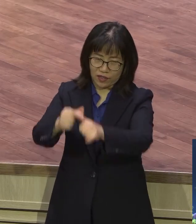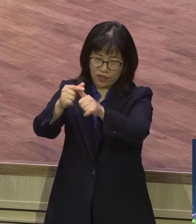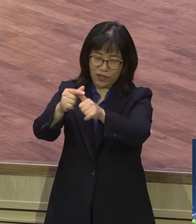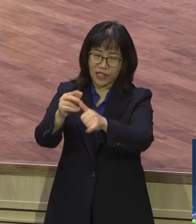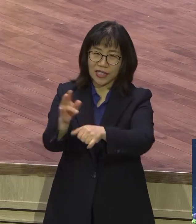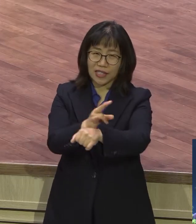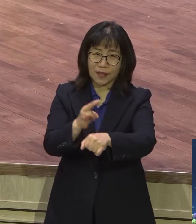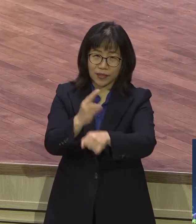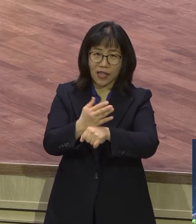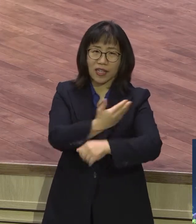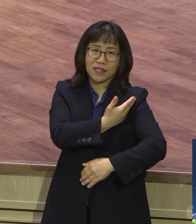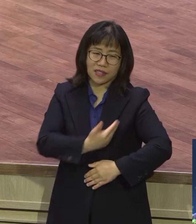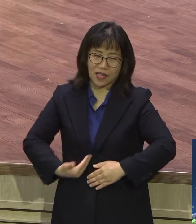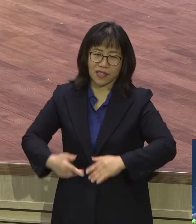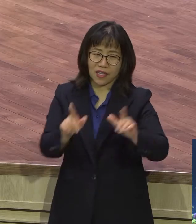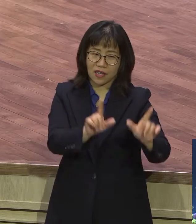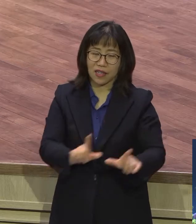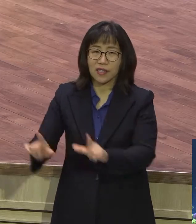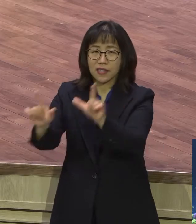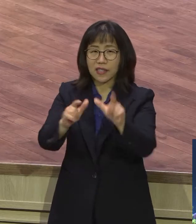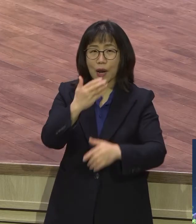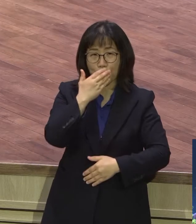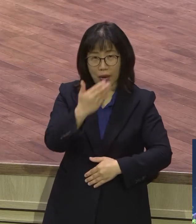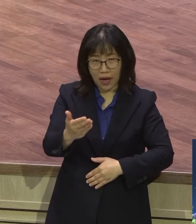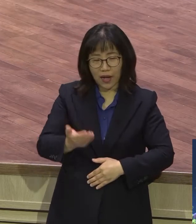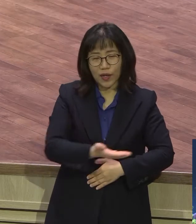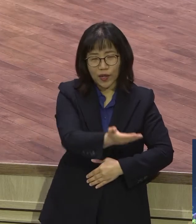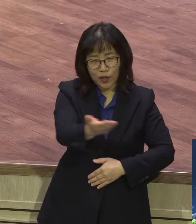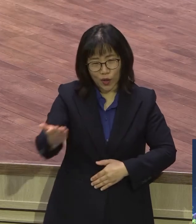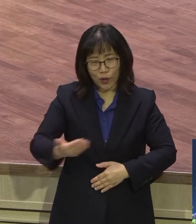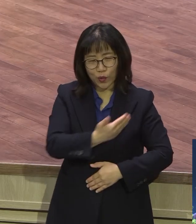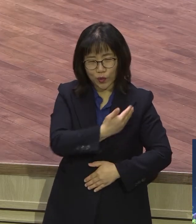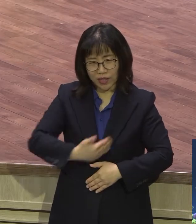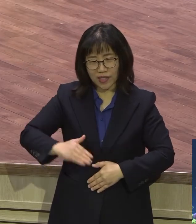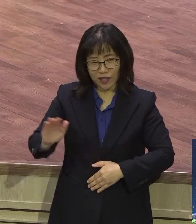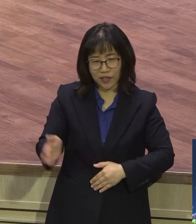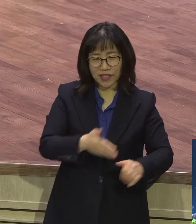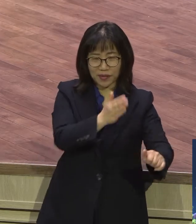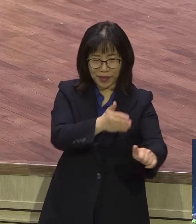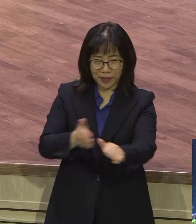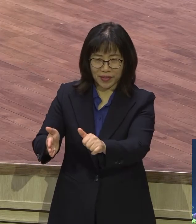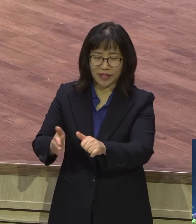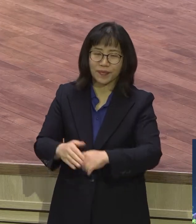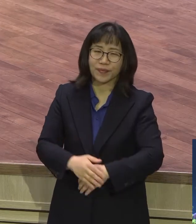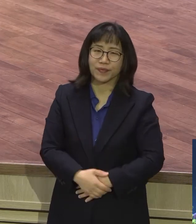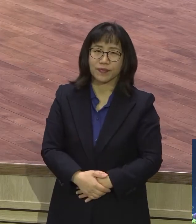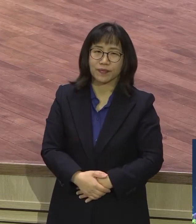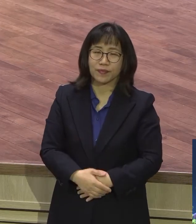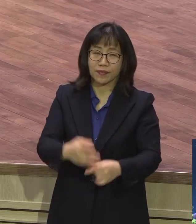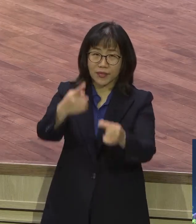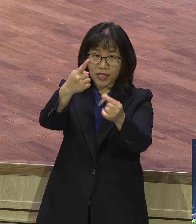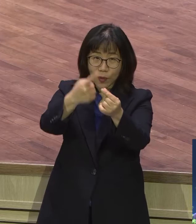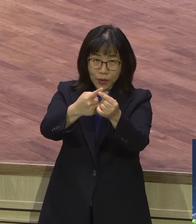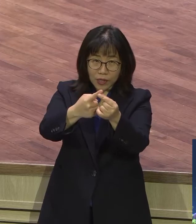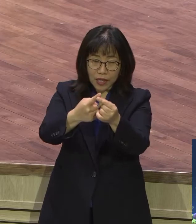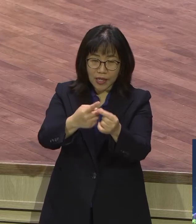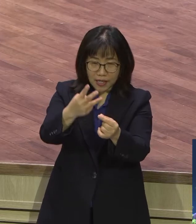있다. 말이에요. 이런 제자들 다 되시길 짐으로 축복합니다. 그럼 첫째로 세 절귀의 영적 의미입니다.